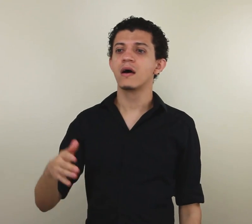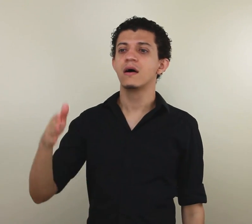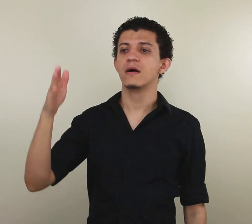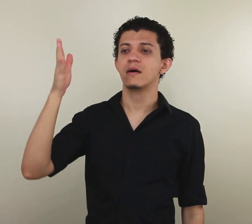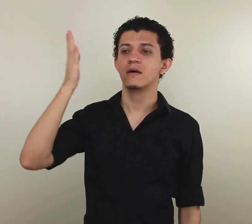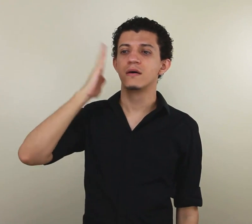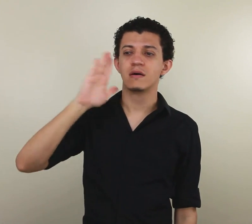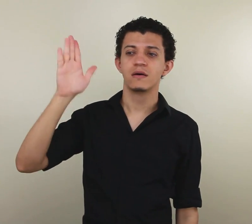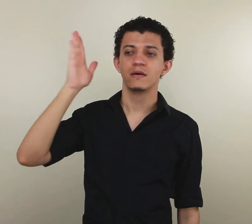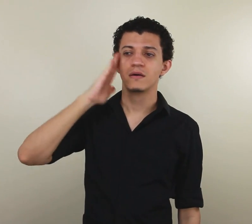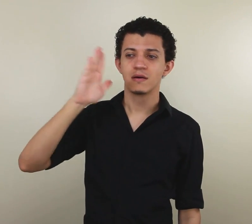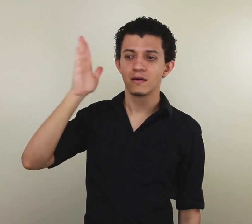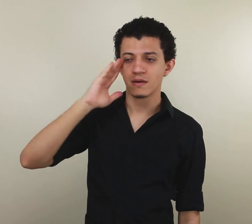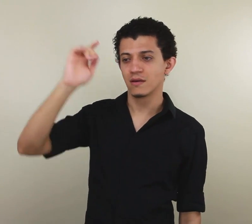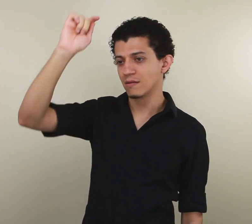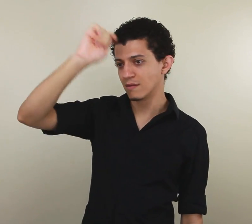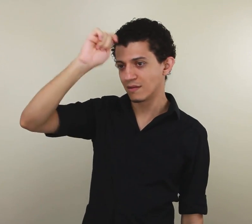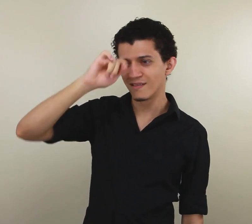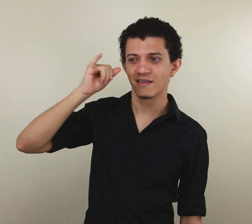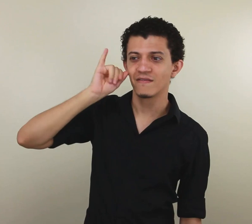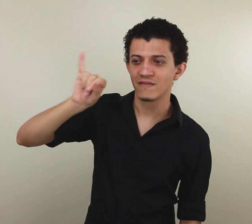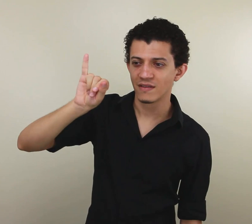Aí eu assim.